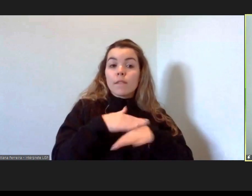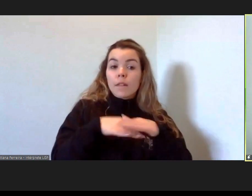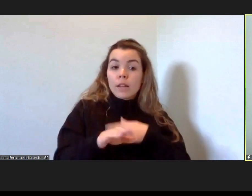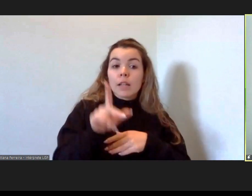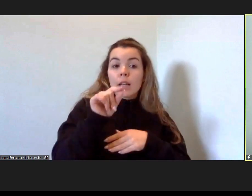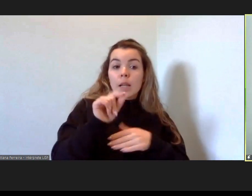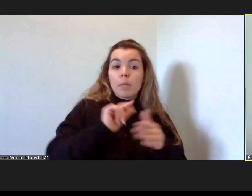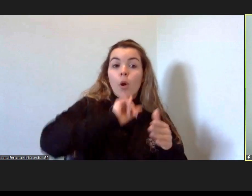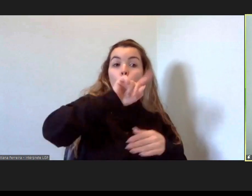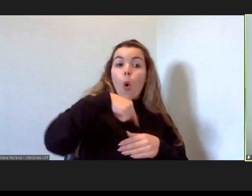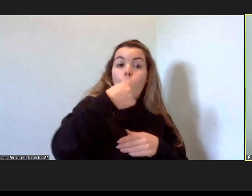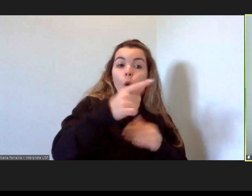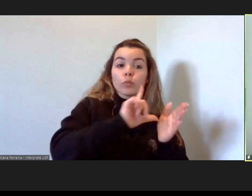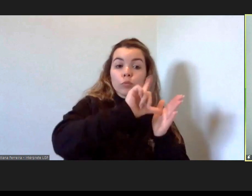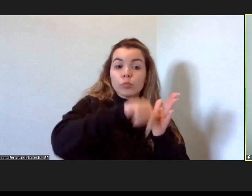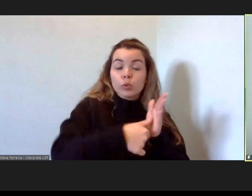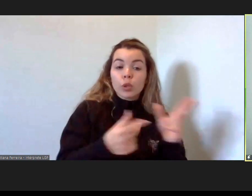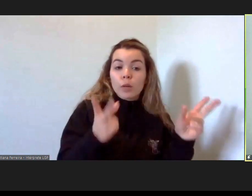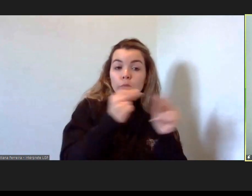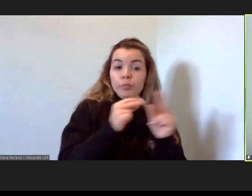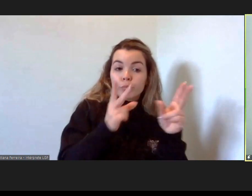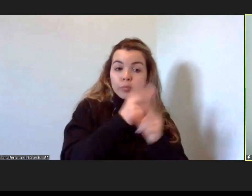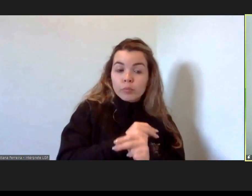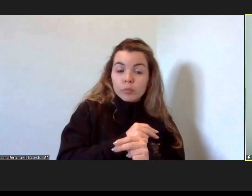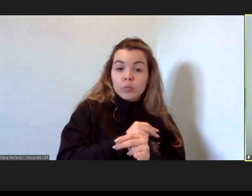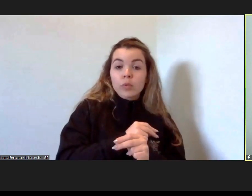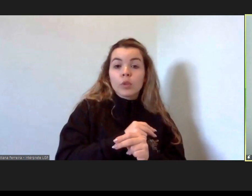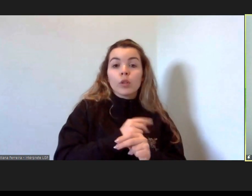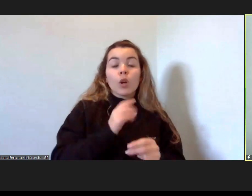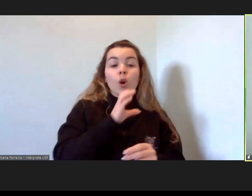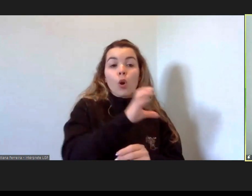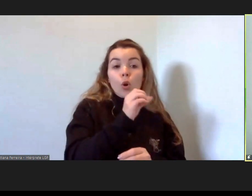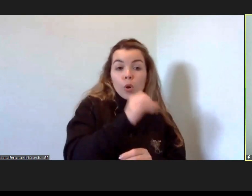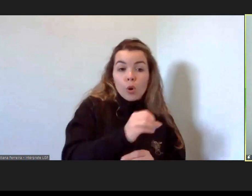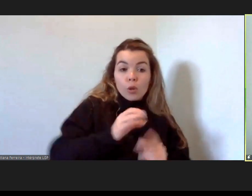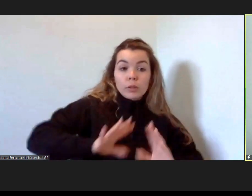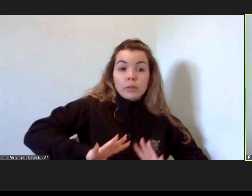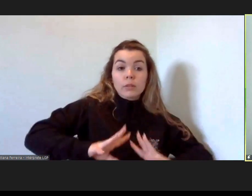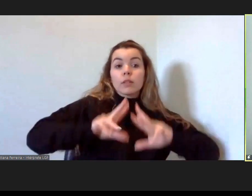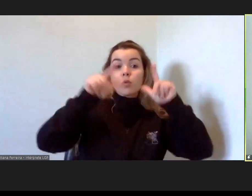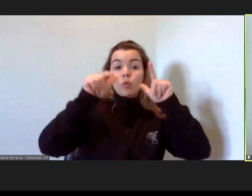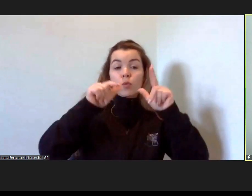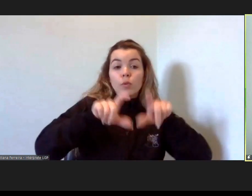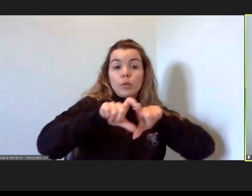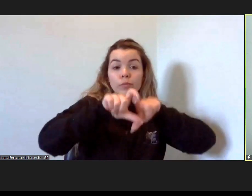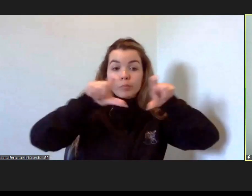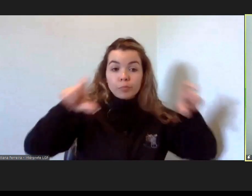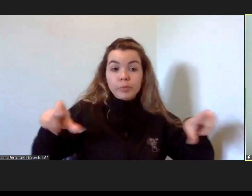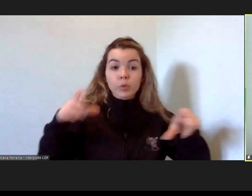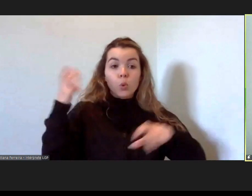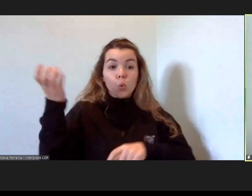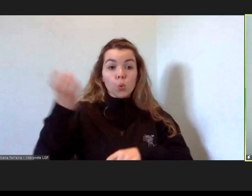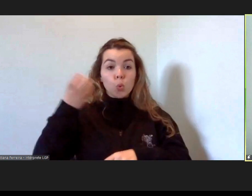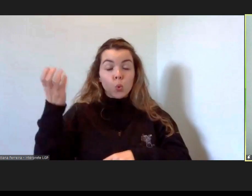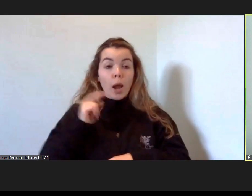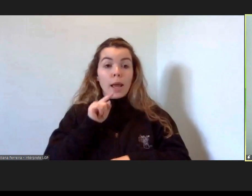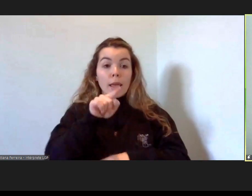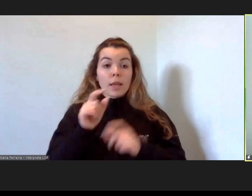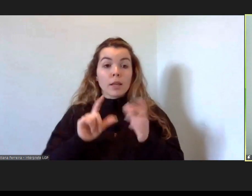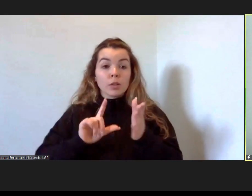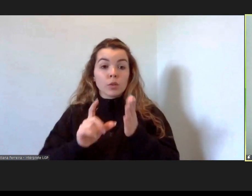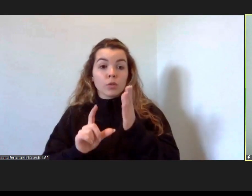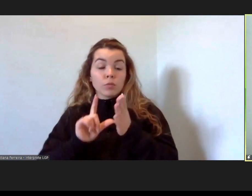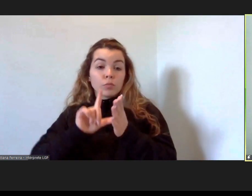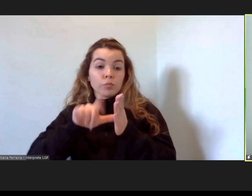inovador, que é o Programa de Codesenvolvimento Empresarial Intercultural. Este programa surge a partir de